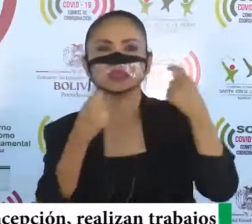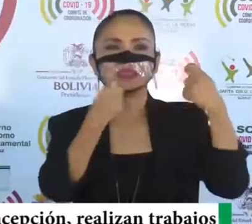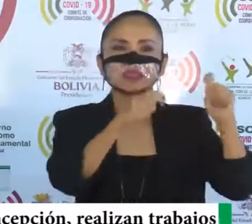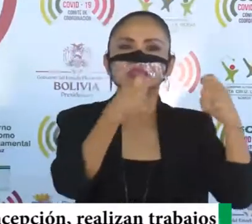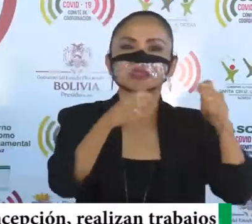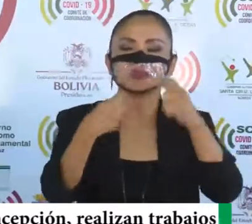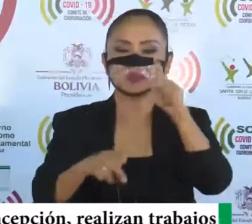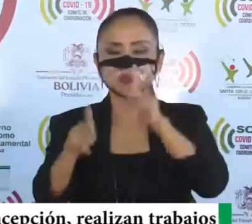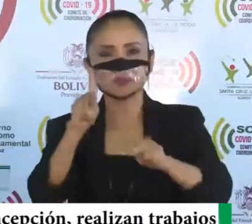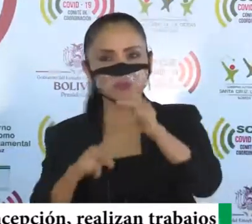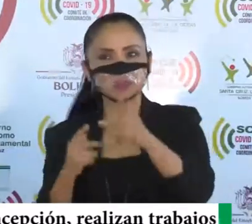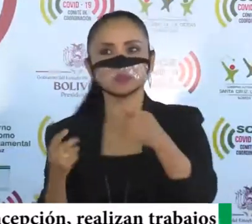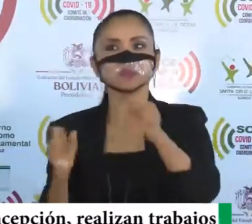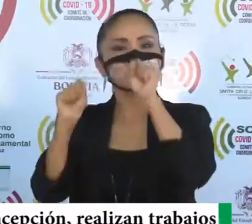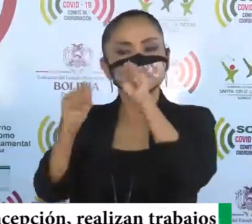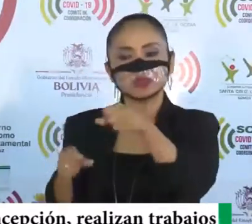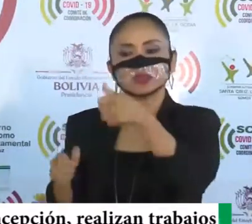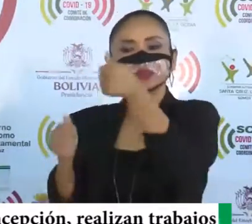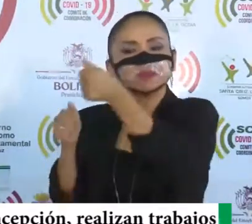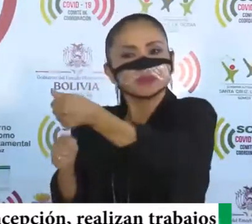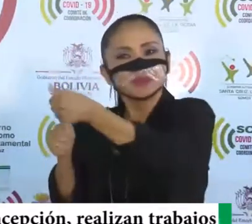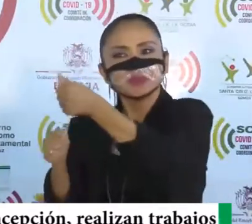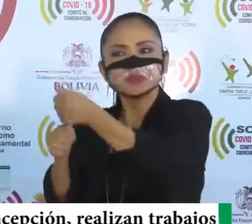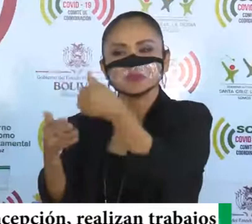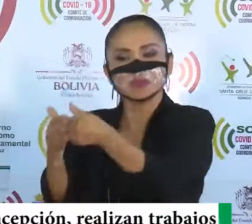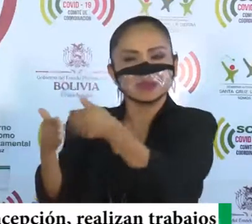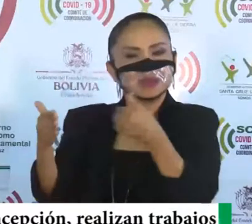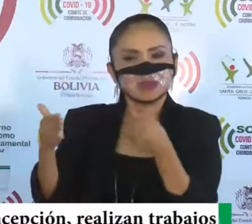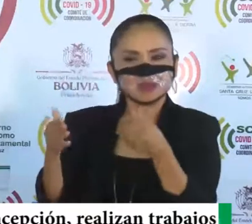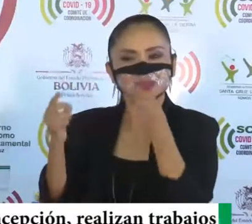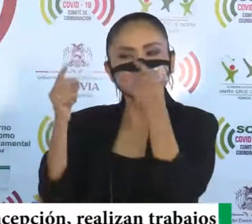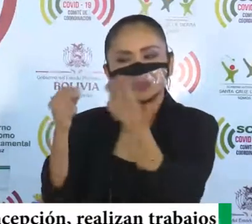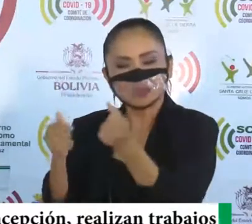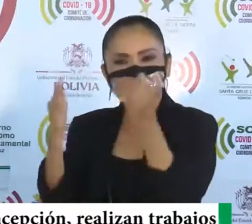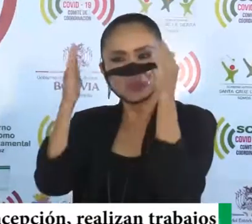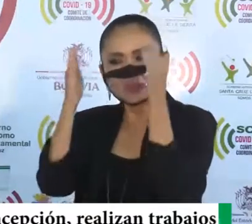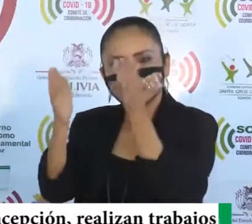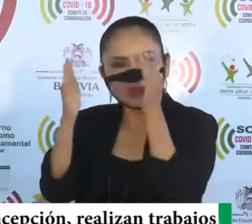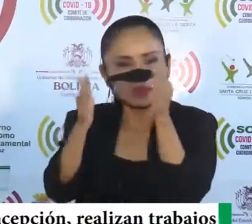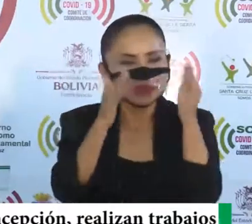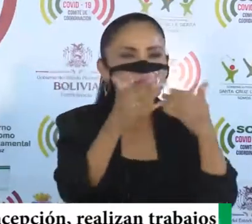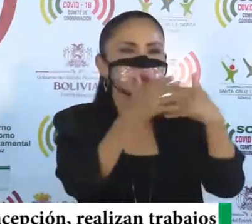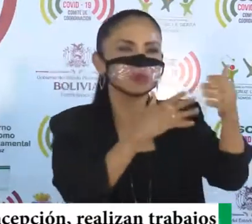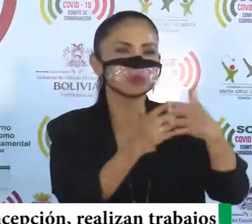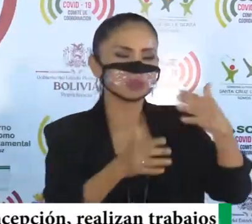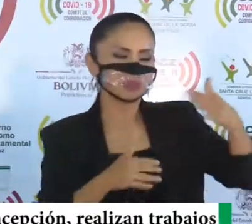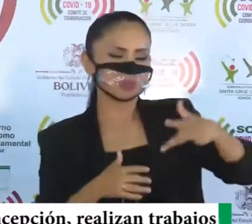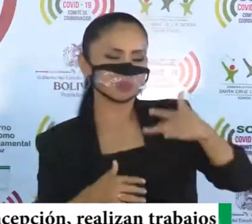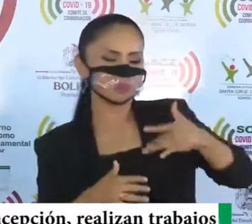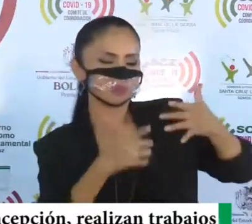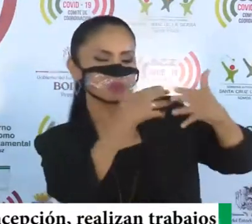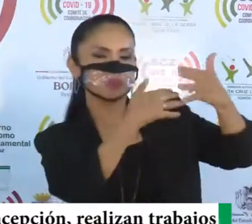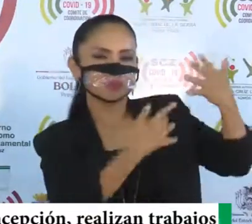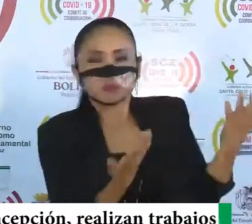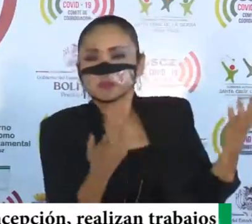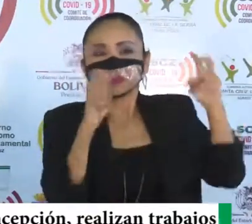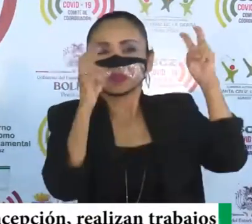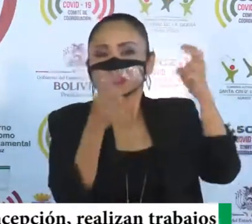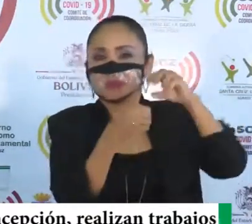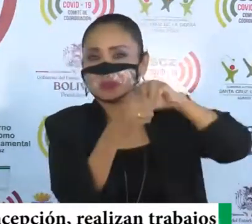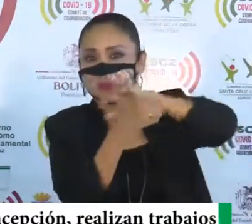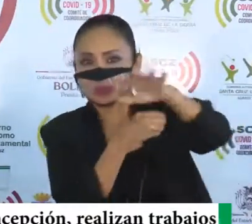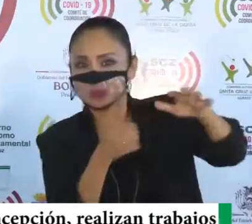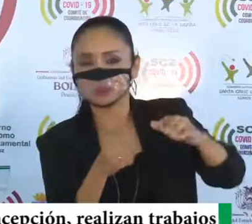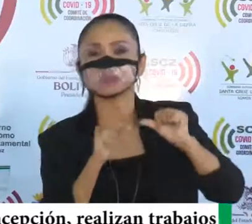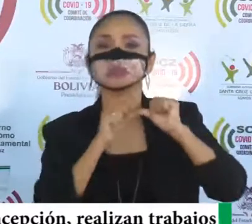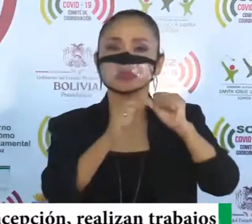personas, para que puedan así, atender de forma temprana, cualquier signo o síntomas relativo al COVID. Es por